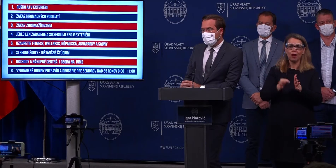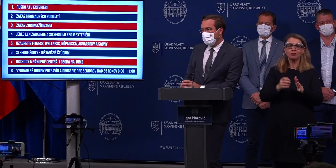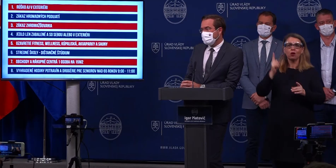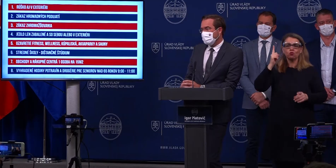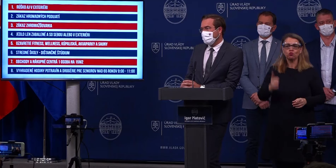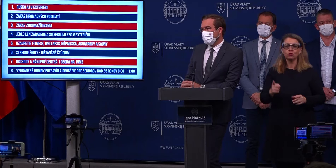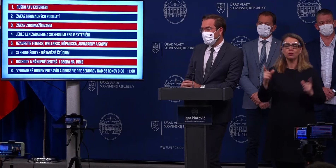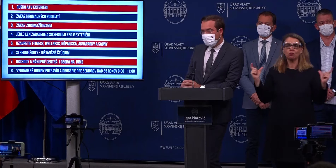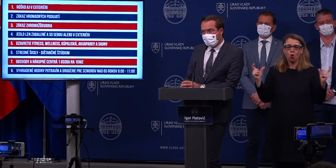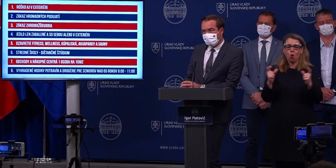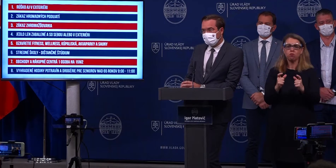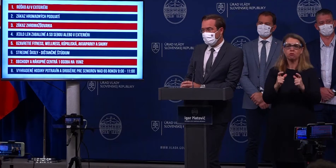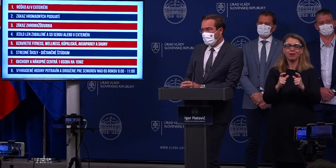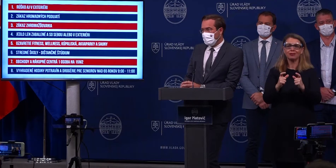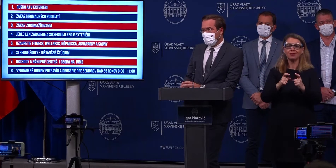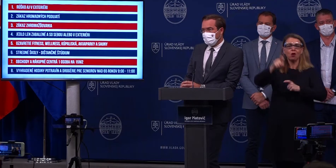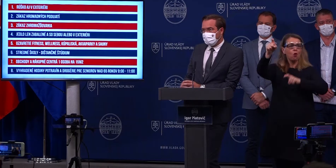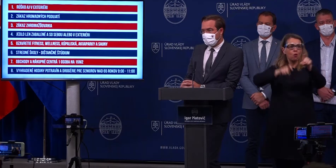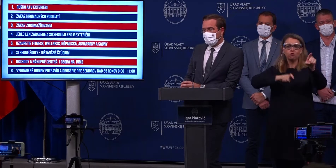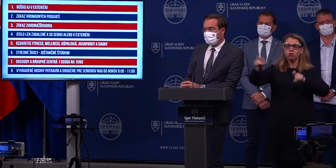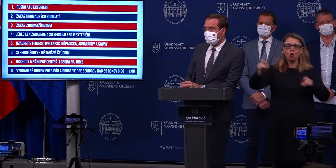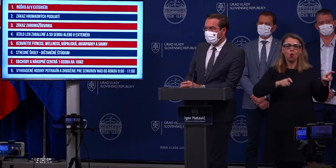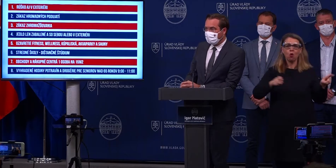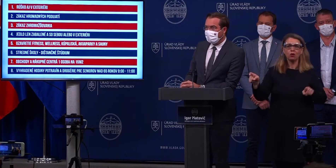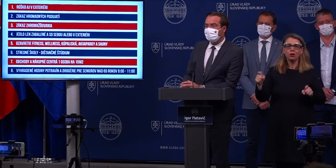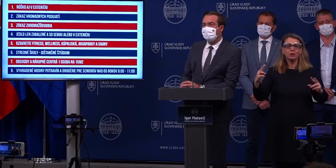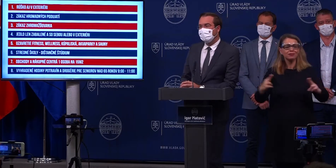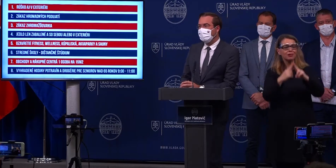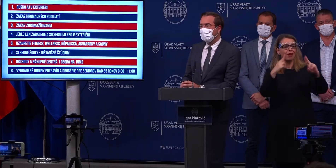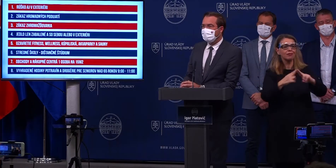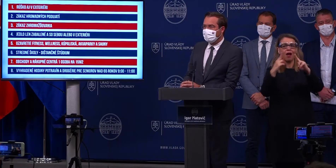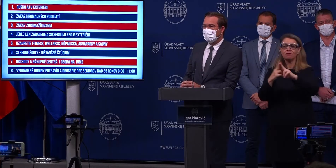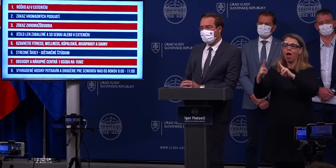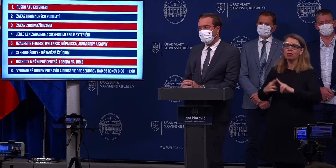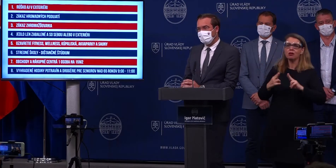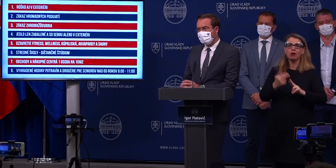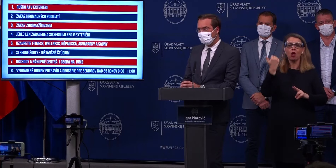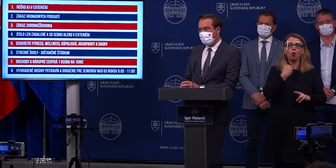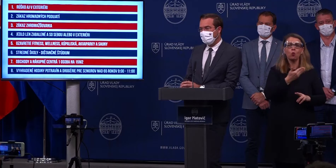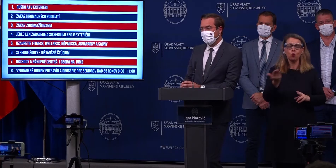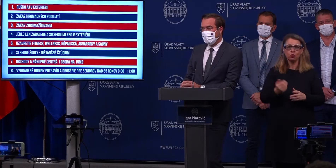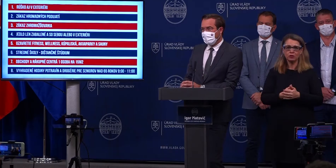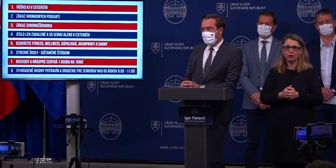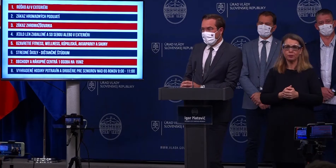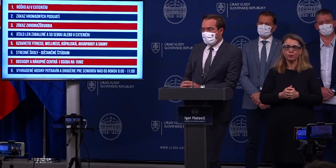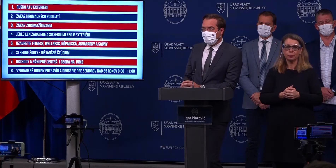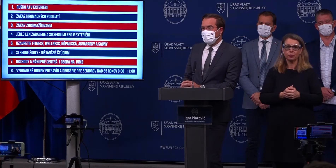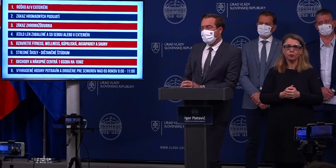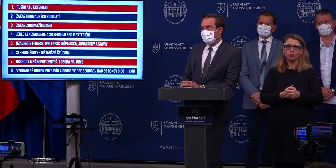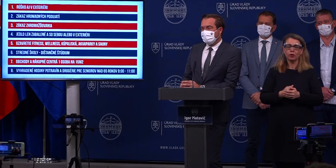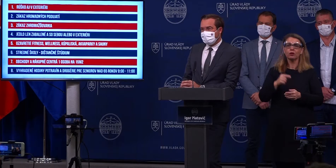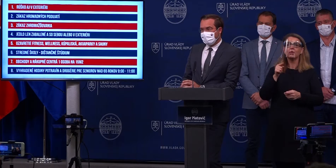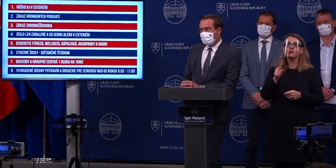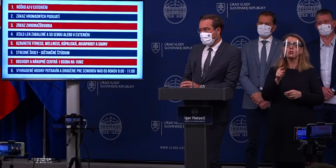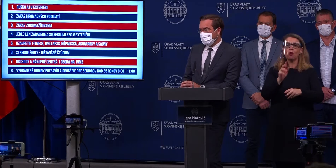obmeziť mobilitu a najmä socializáciu ľudí na miestach, kde to nie je nevyhnutné. Tieto